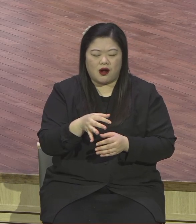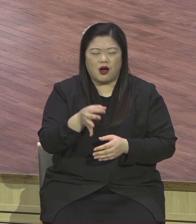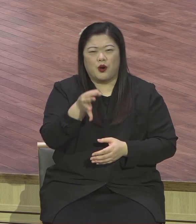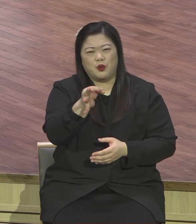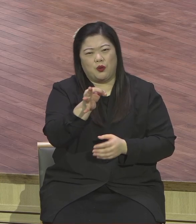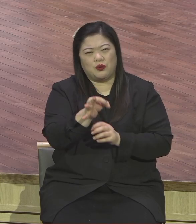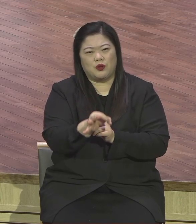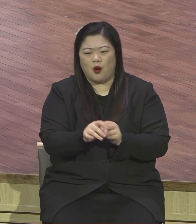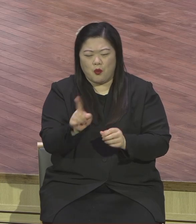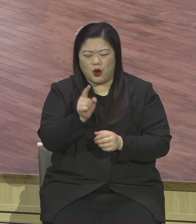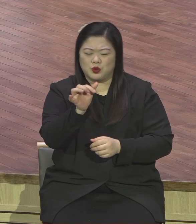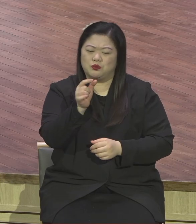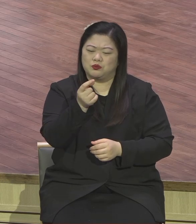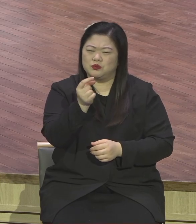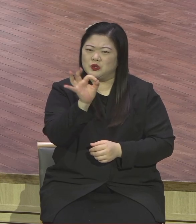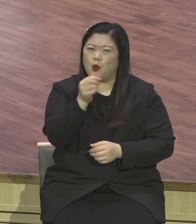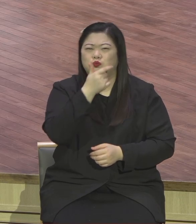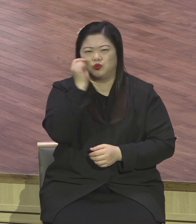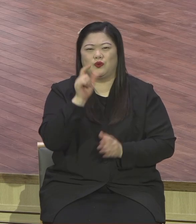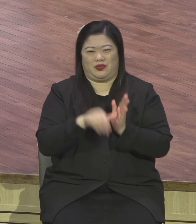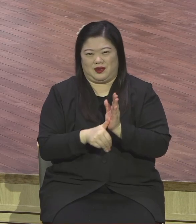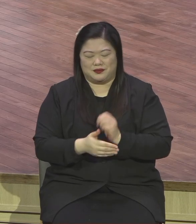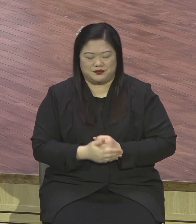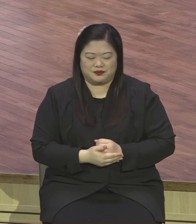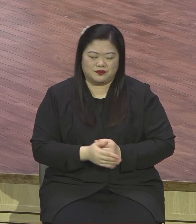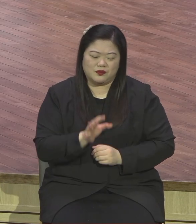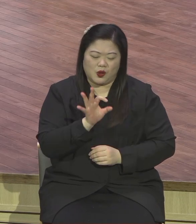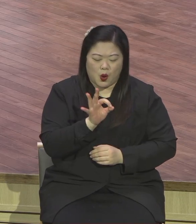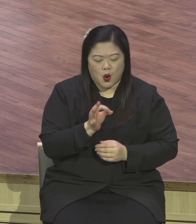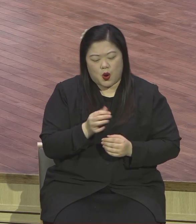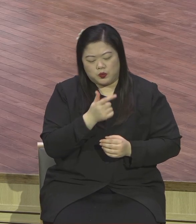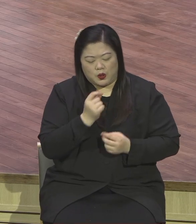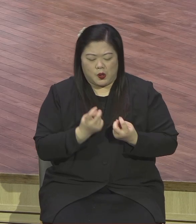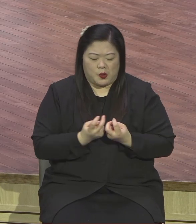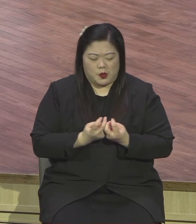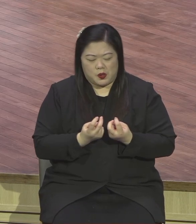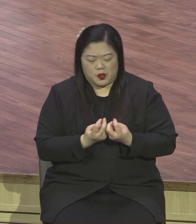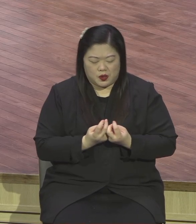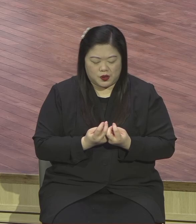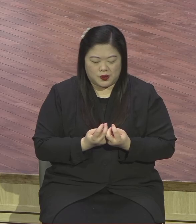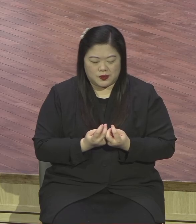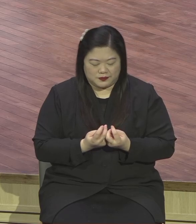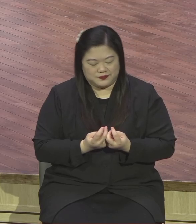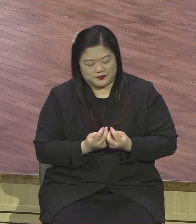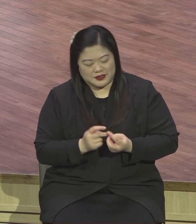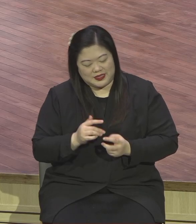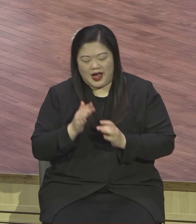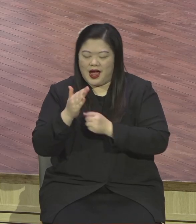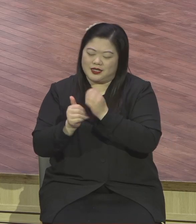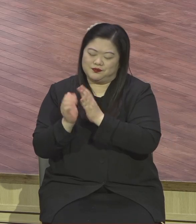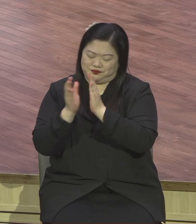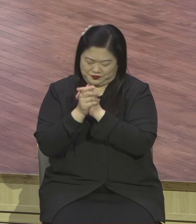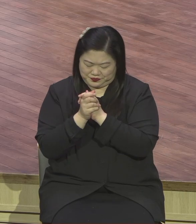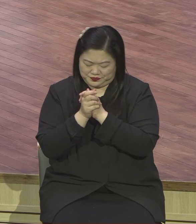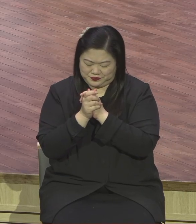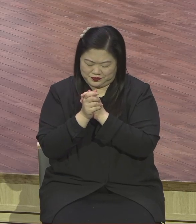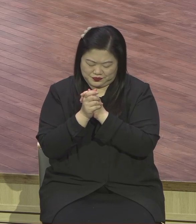모자래. 그런데 장노인도 이분이 2천만 원 들고 왔어요. 딱 맞아 드리고요. 기가